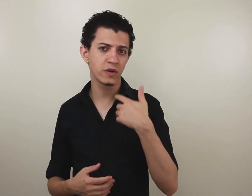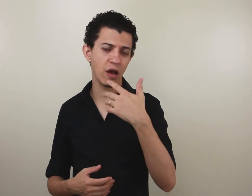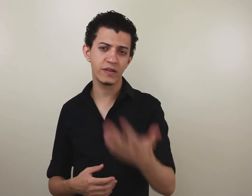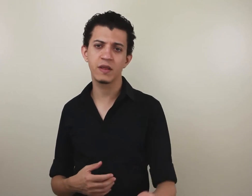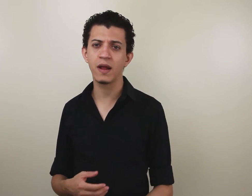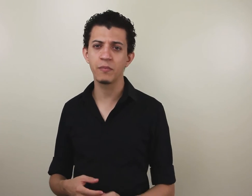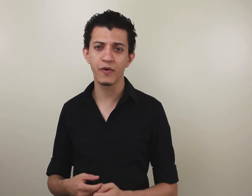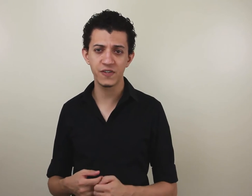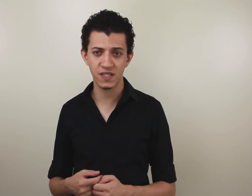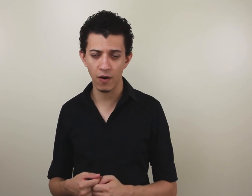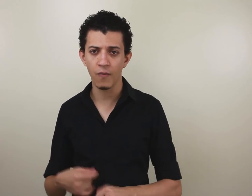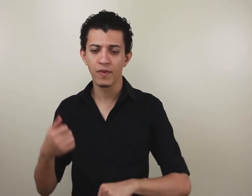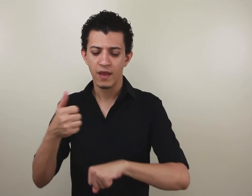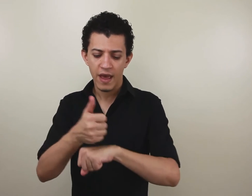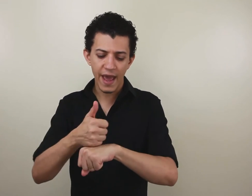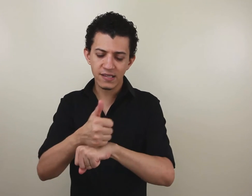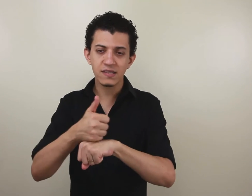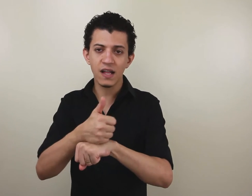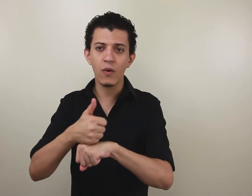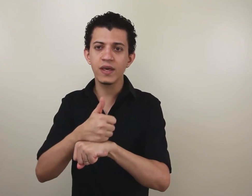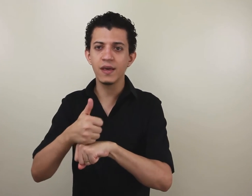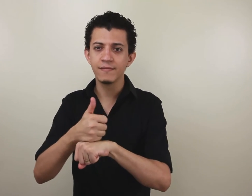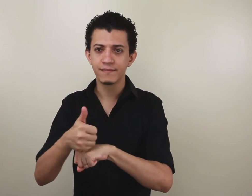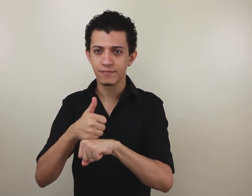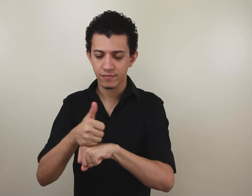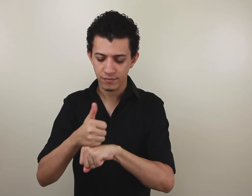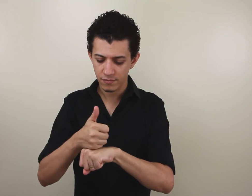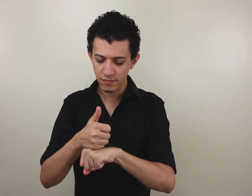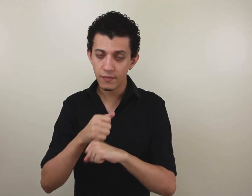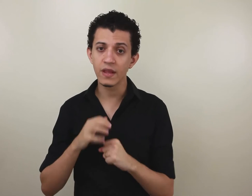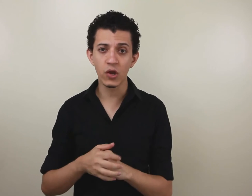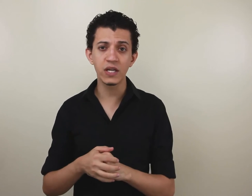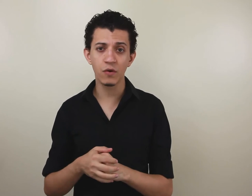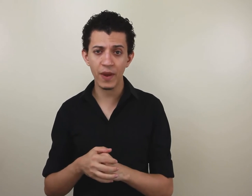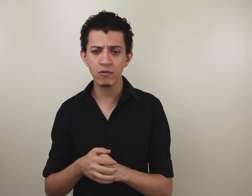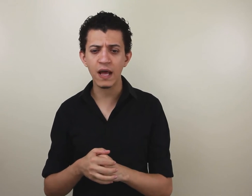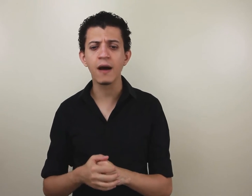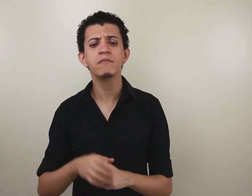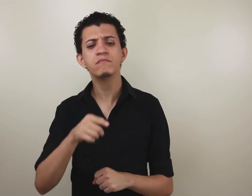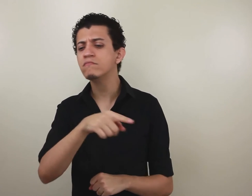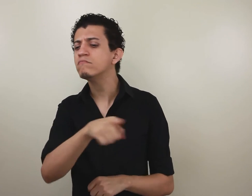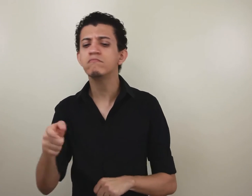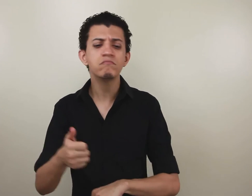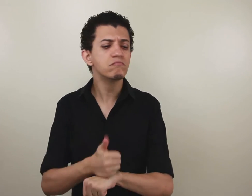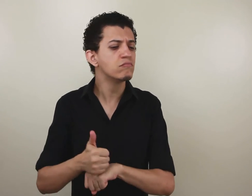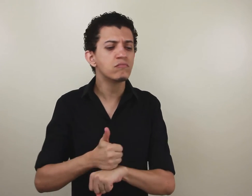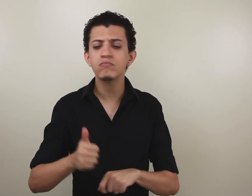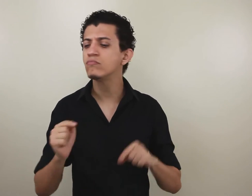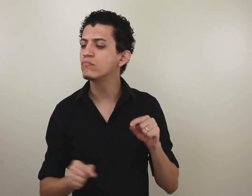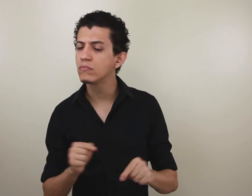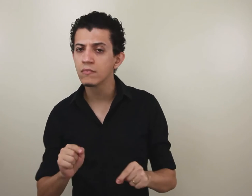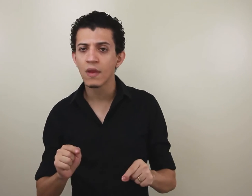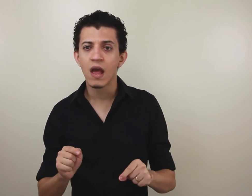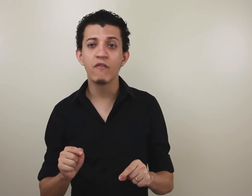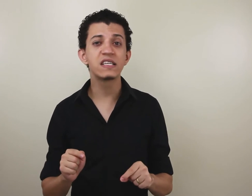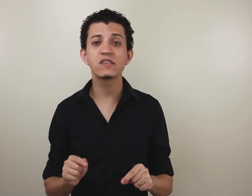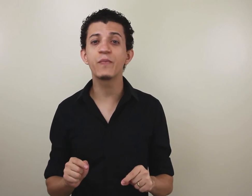que tem uma determinada profissão, é esse sinal aqui. Então, eles vão perguntar. Vocês são